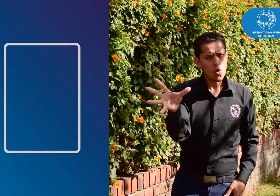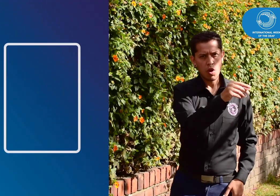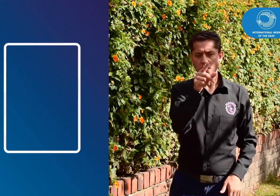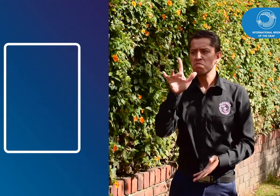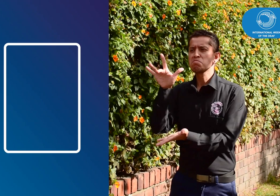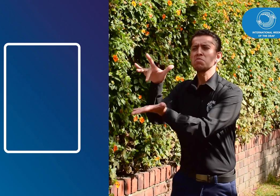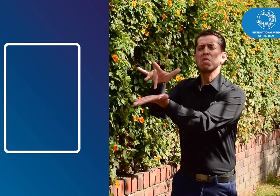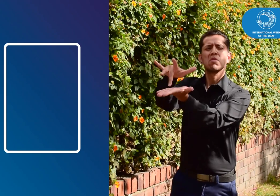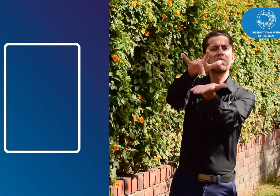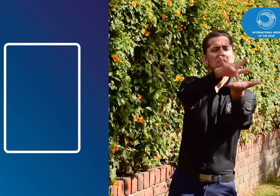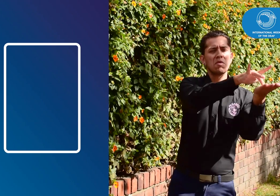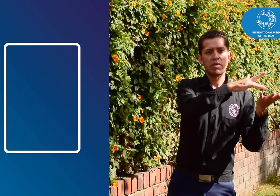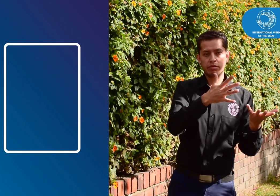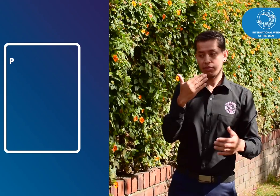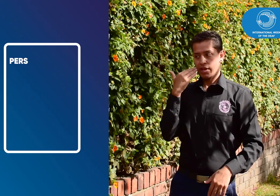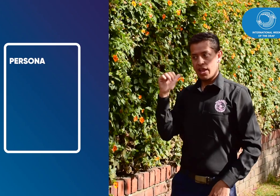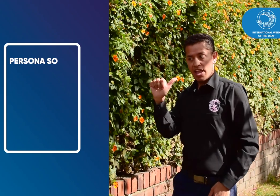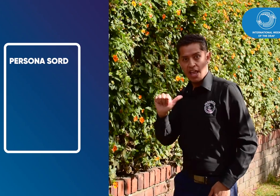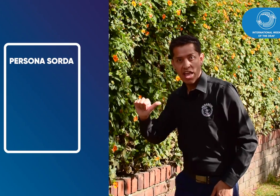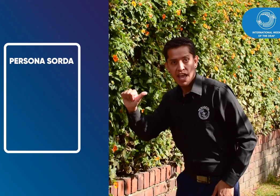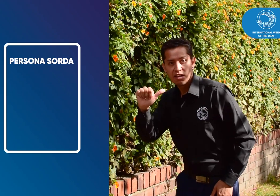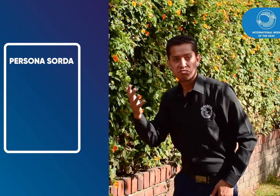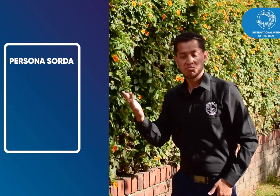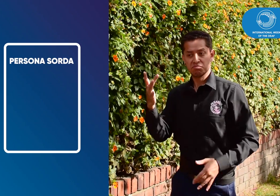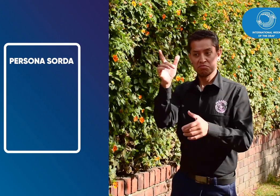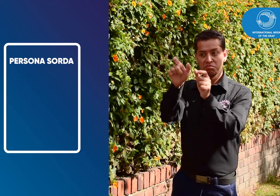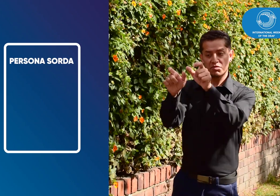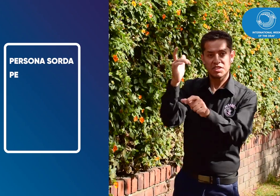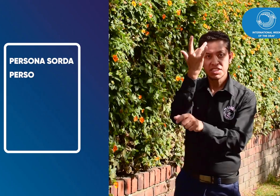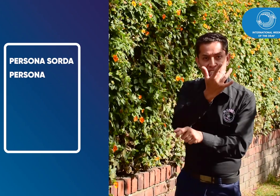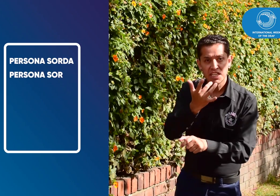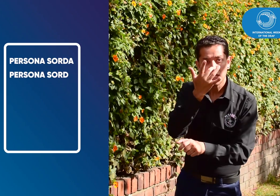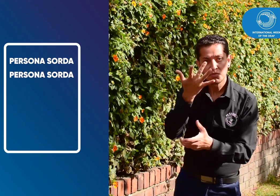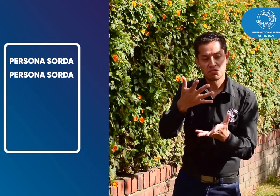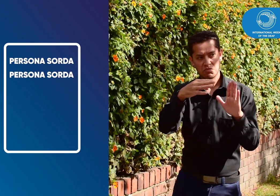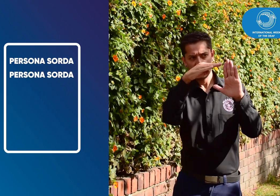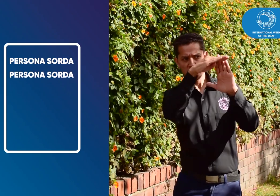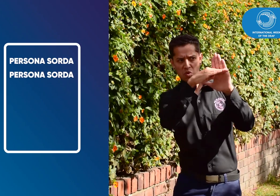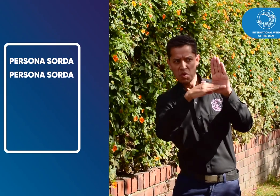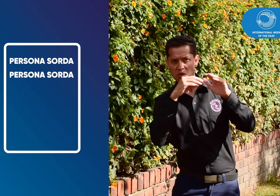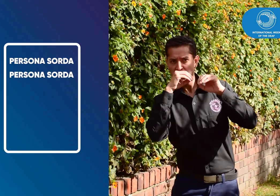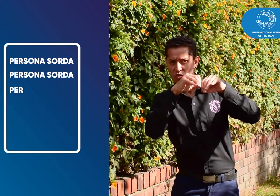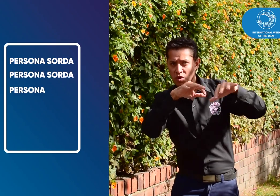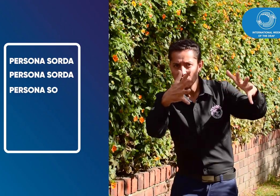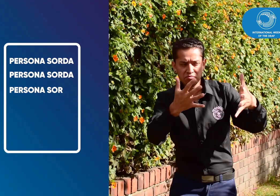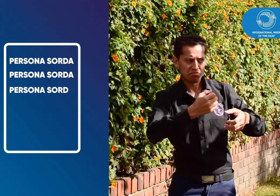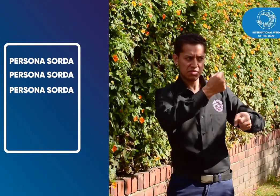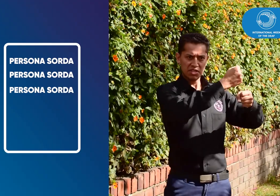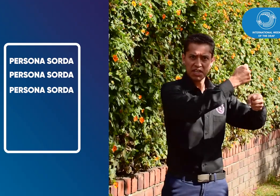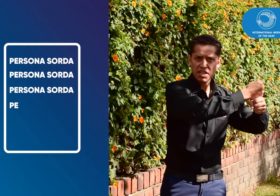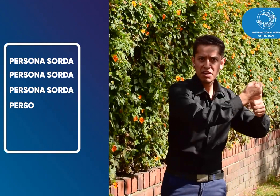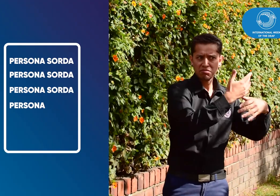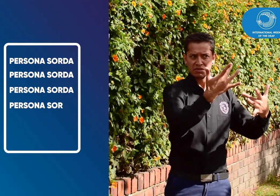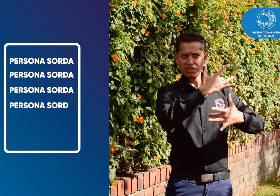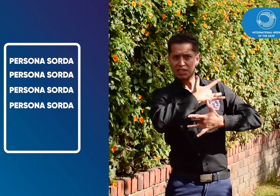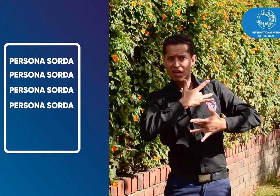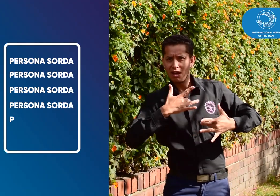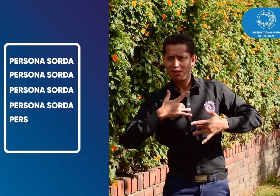sordas, en los espacios de mujeres, de afrocolombianidad, de política pública, laborales, de